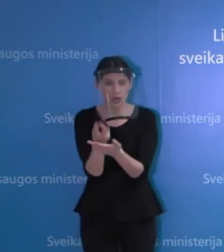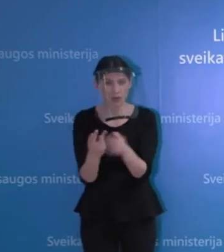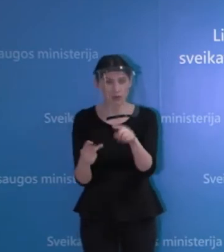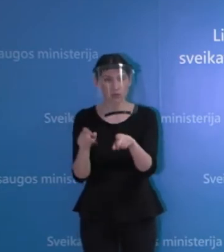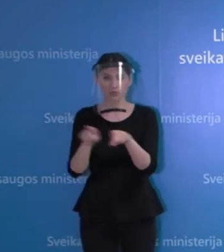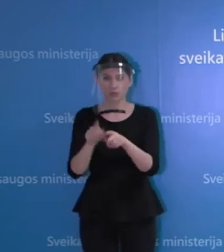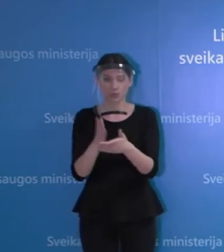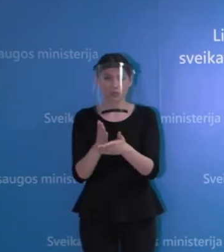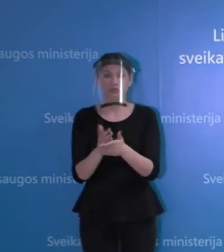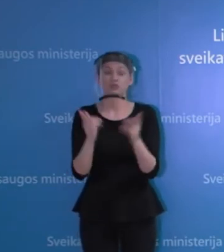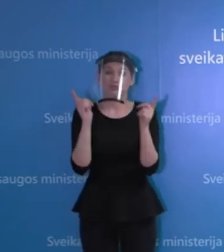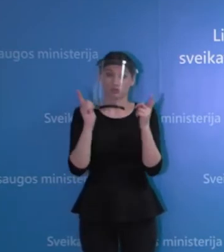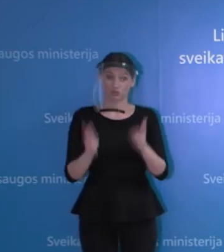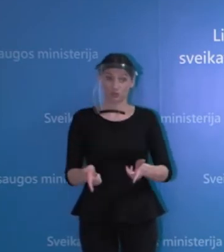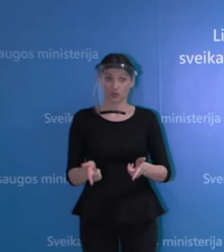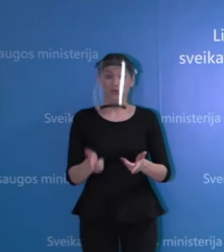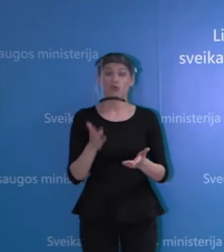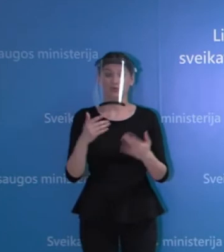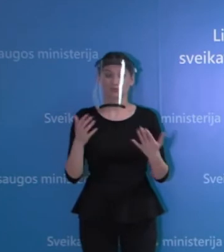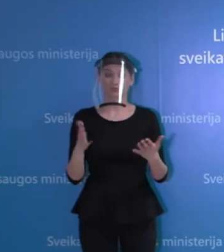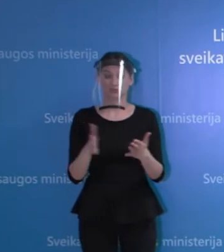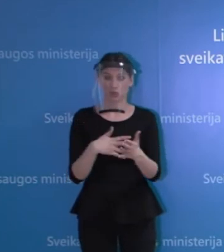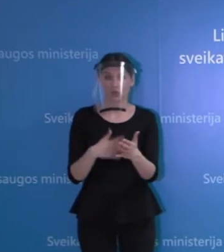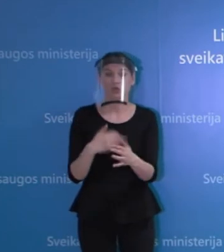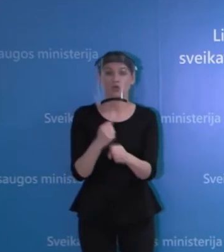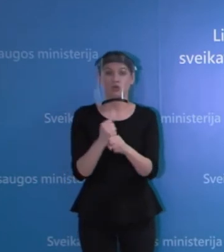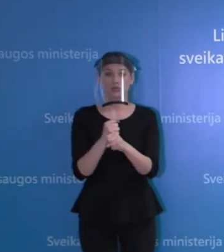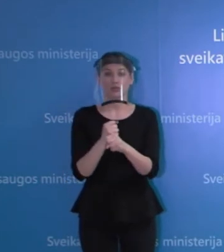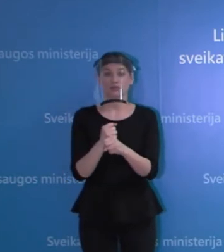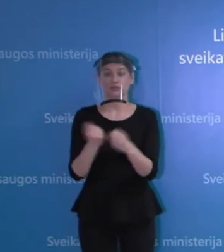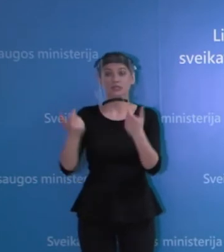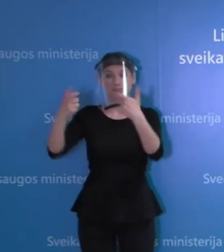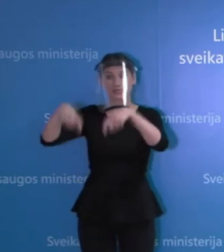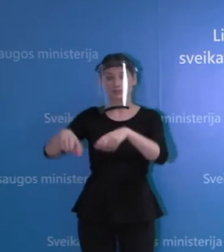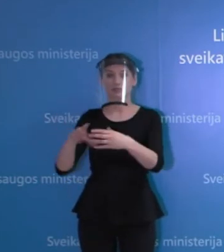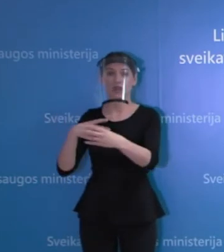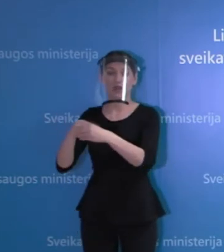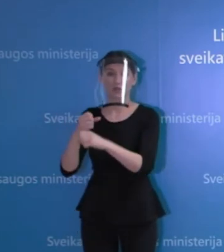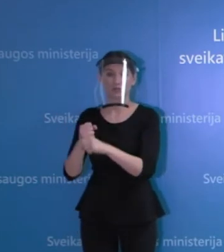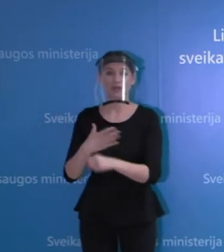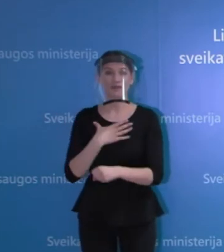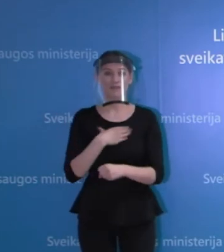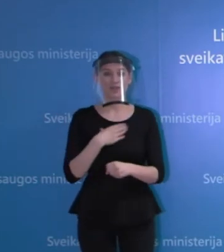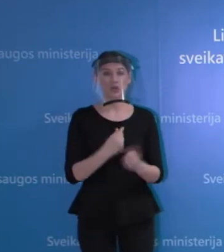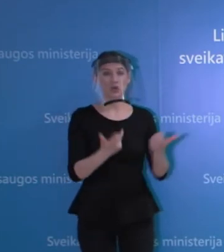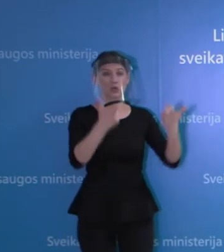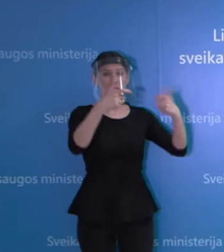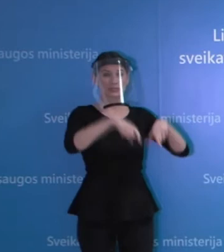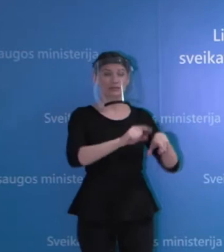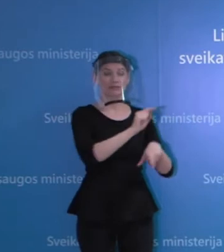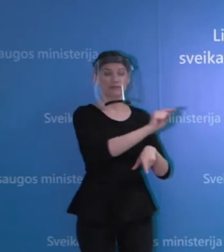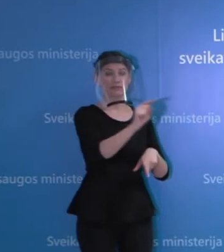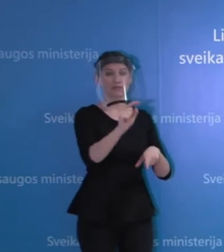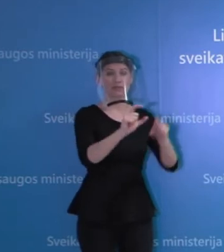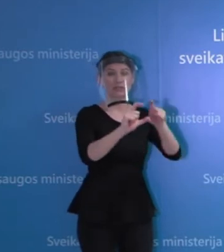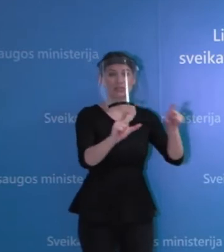tai tikrai yra intensyviai darbuojamasis su savaldybė, noriu padėkot Vilniaus savaldybės įstaigom,